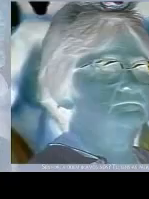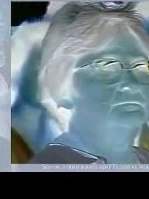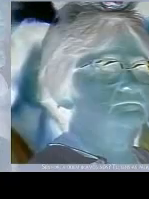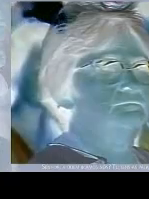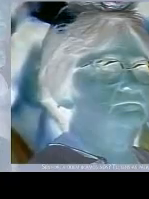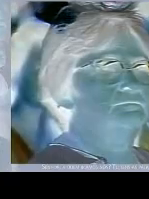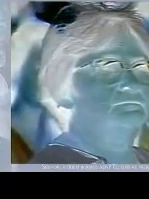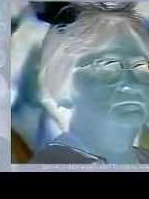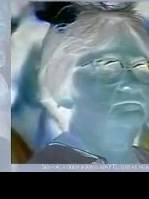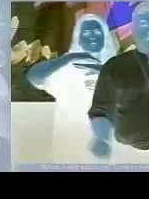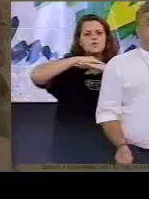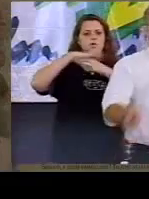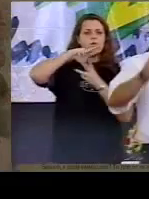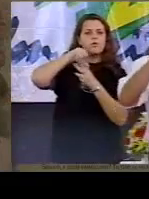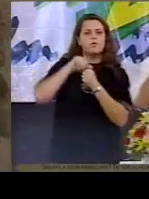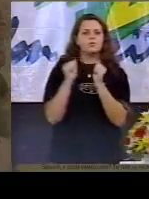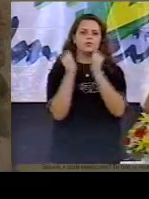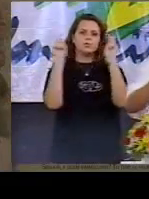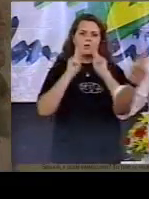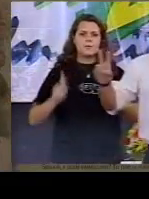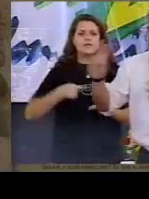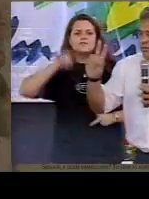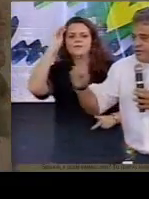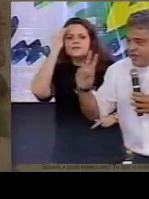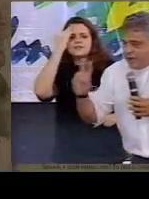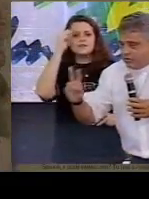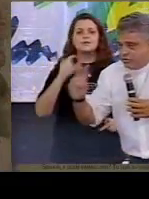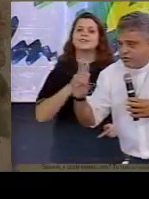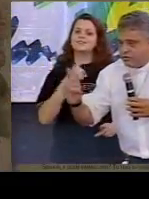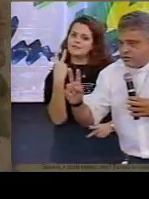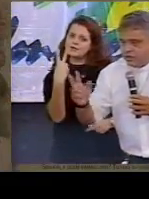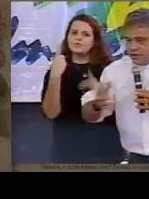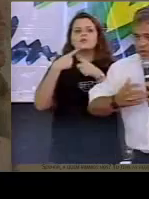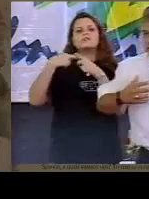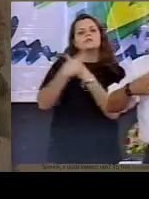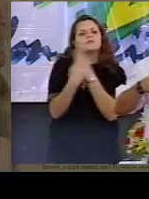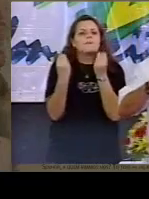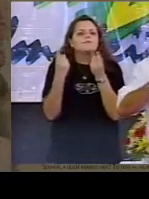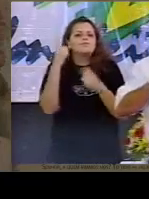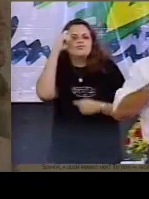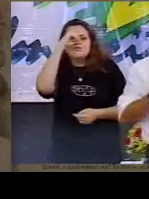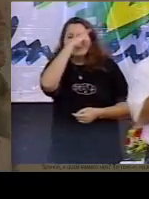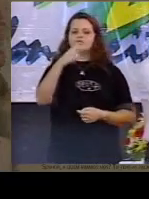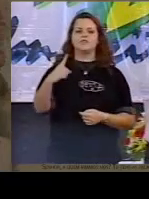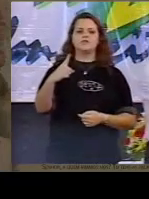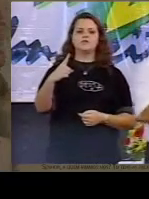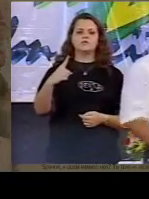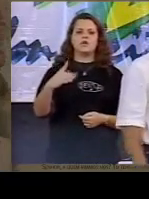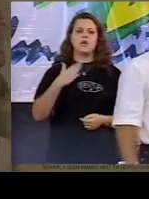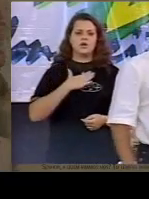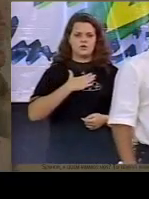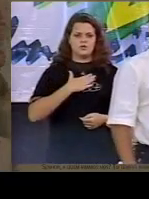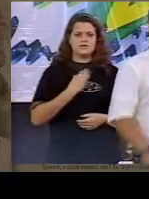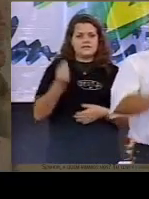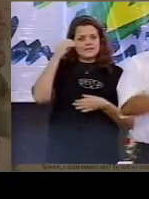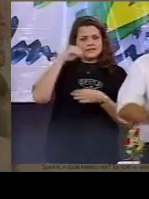vamos percebendo que existe dois grandes obstáculos, interiores e exteriores